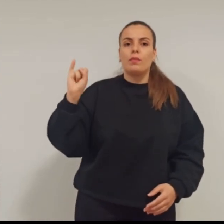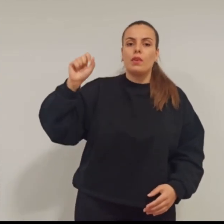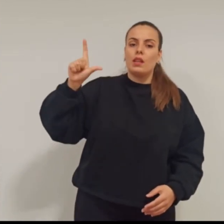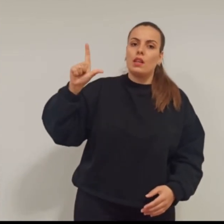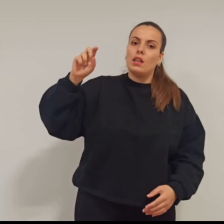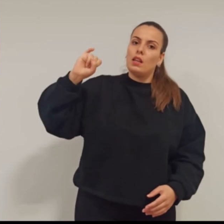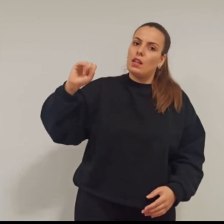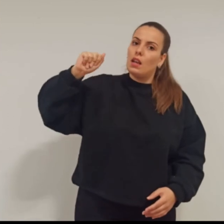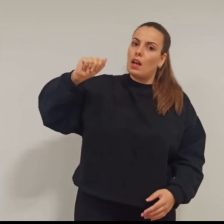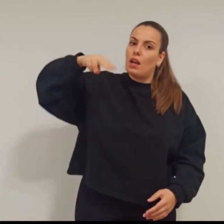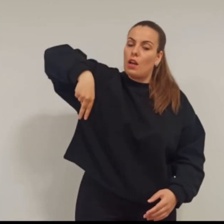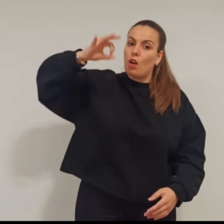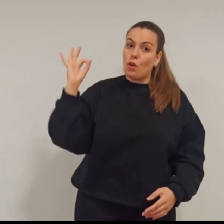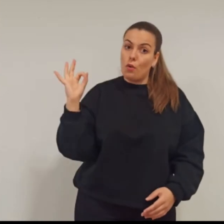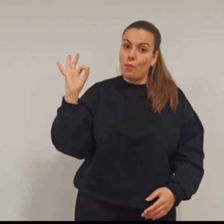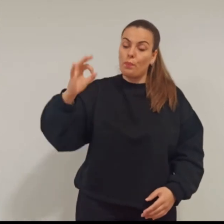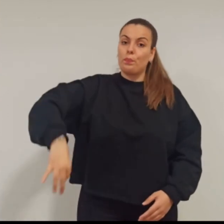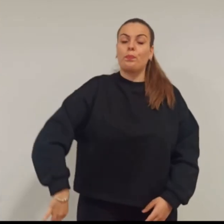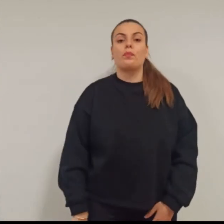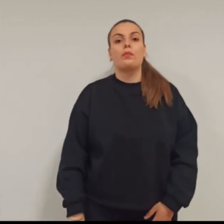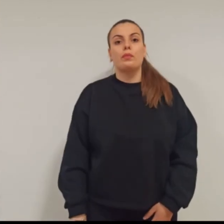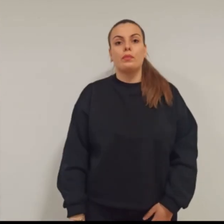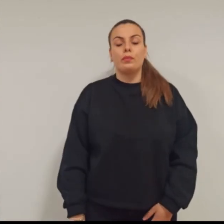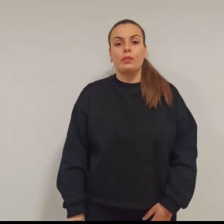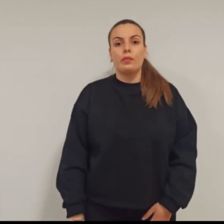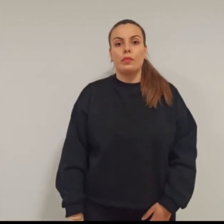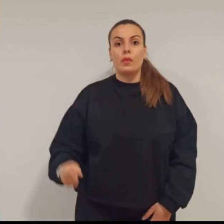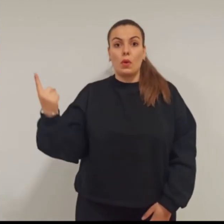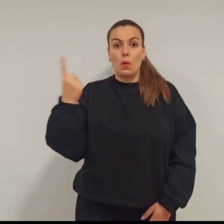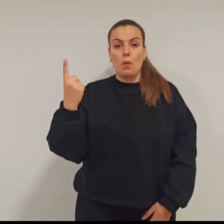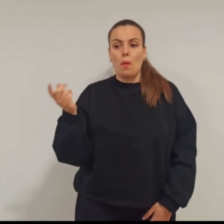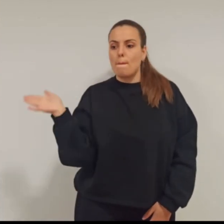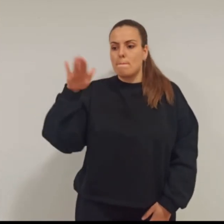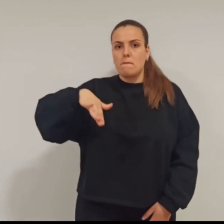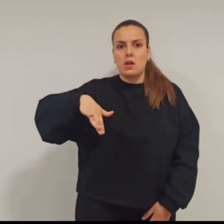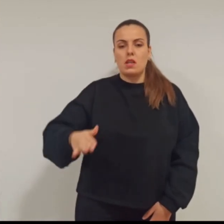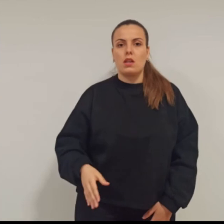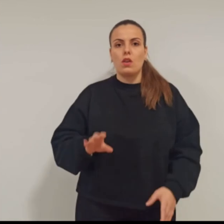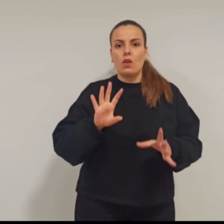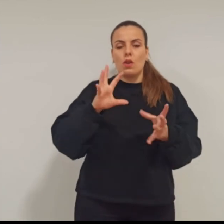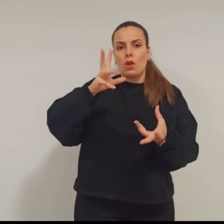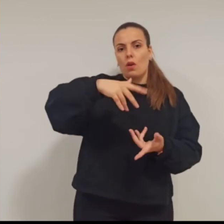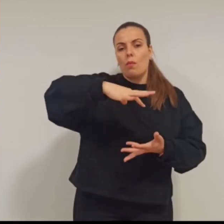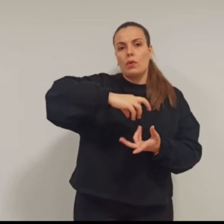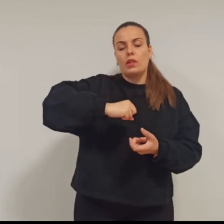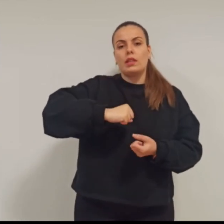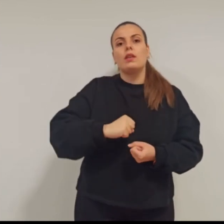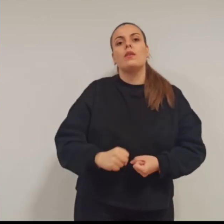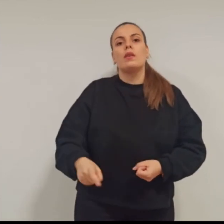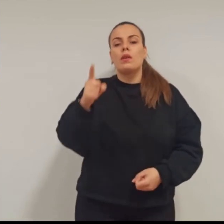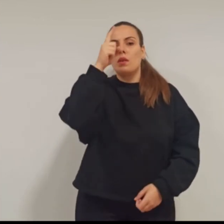-M-I-L-I-A-N-O-1, Morir. Noticia, Muerte, Año,